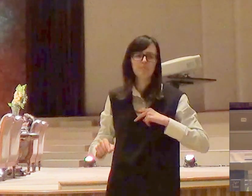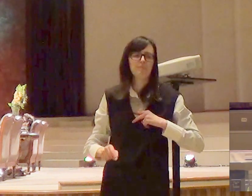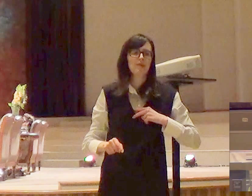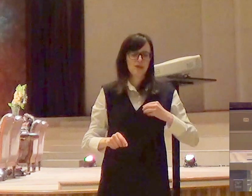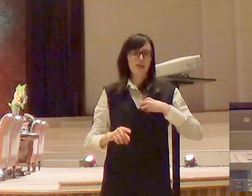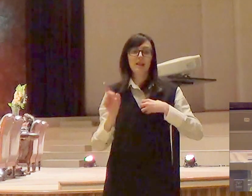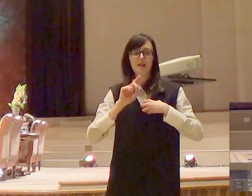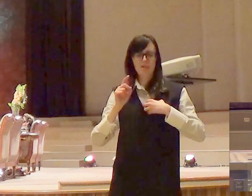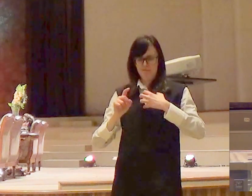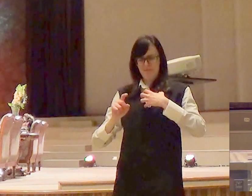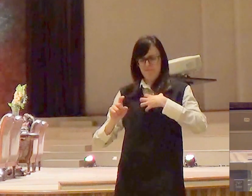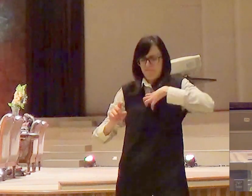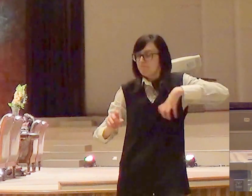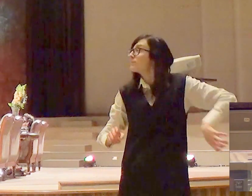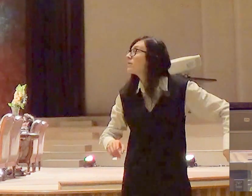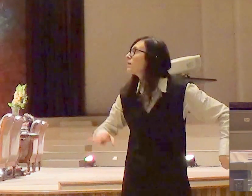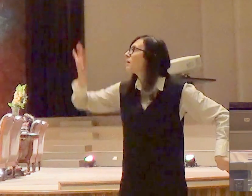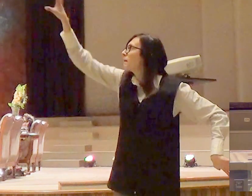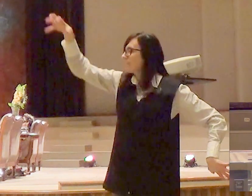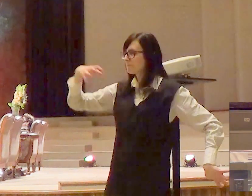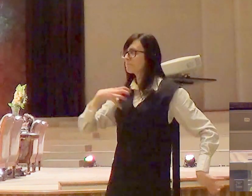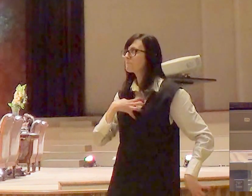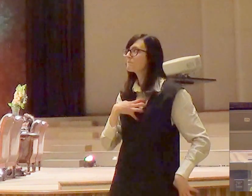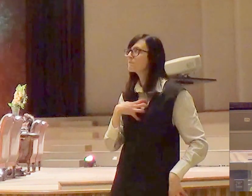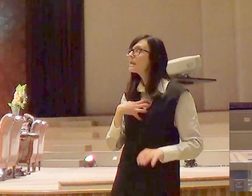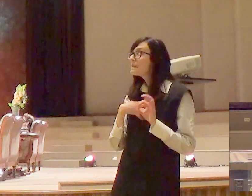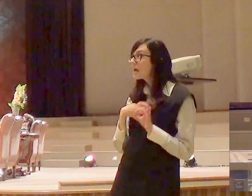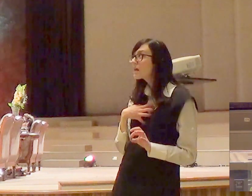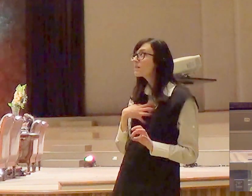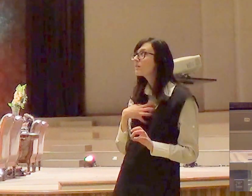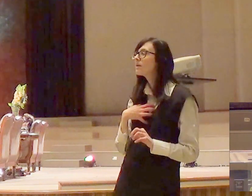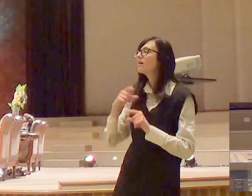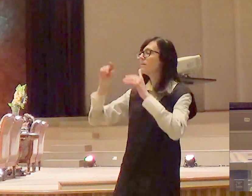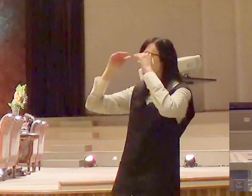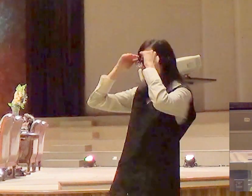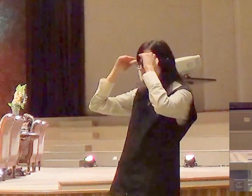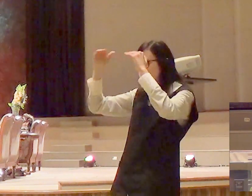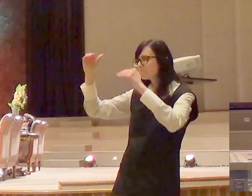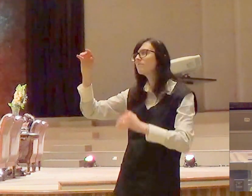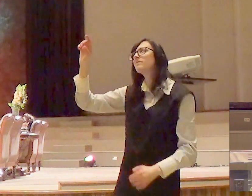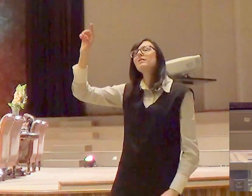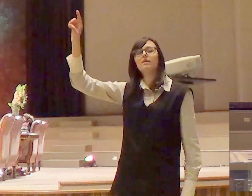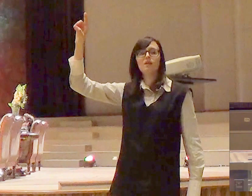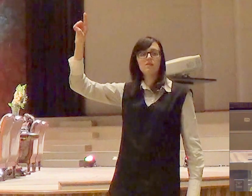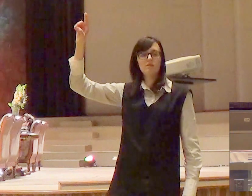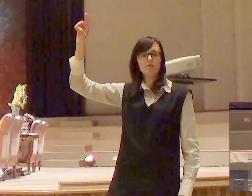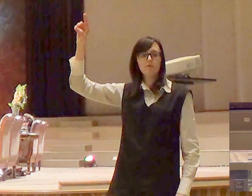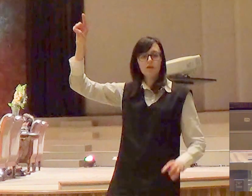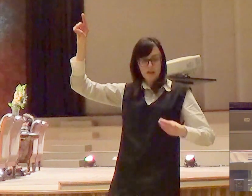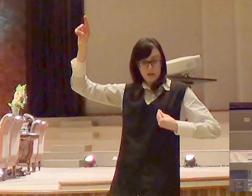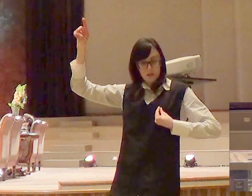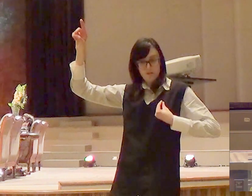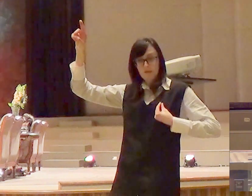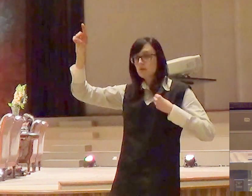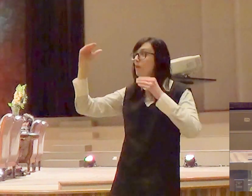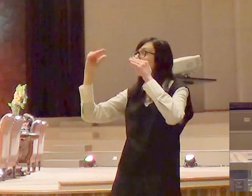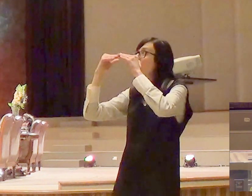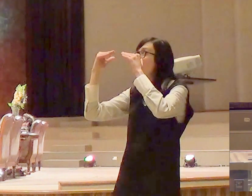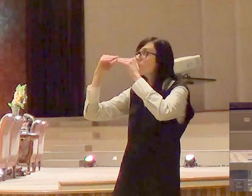o grande segredo é a gente se submeter a vontade de Deus e viver o jeito de Deus na nossa vida